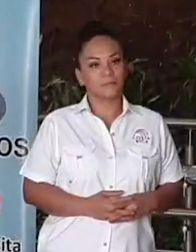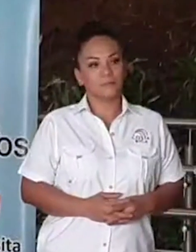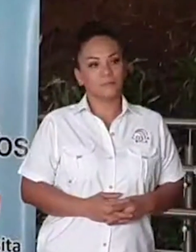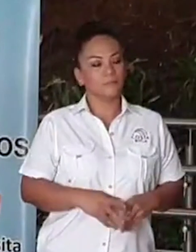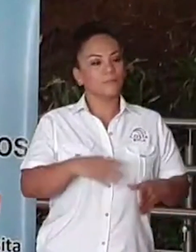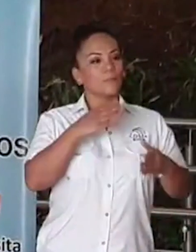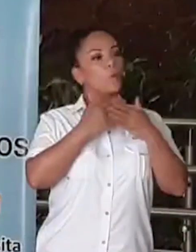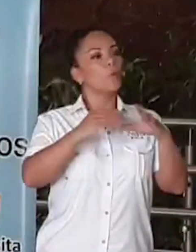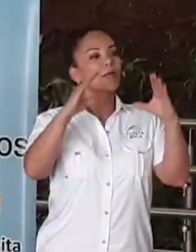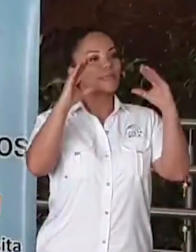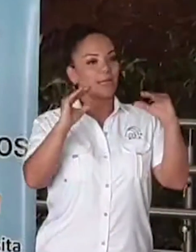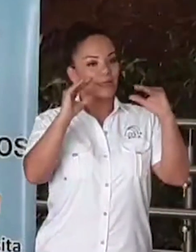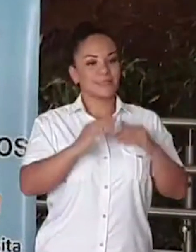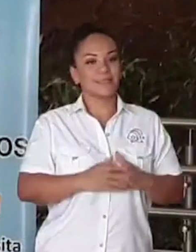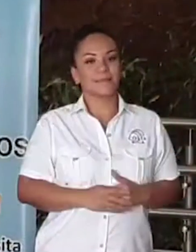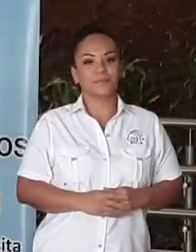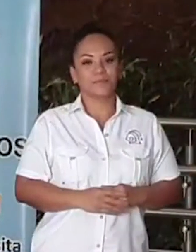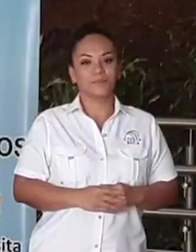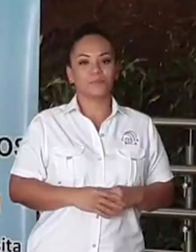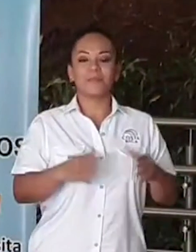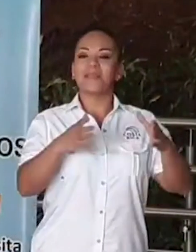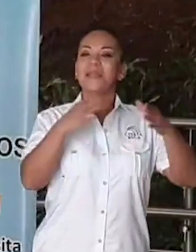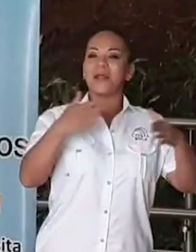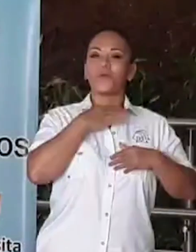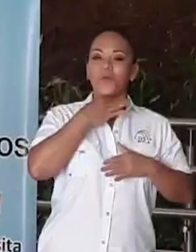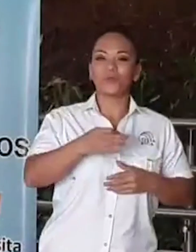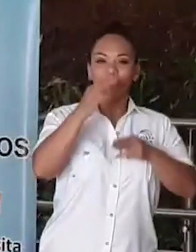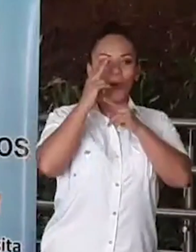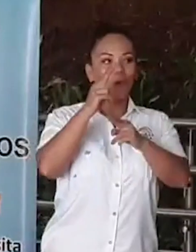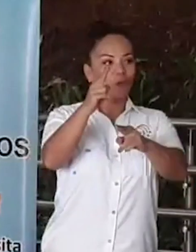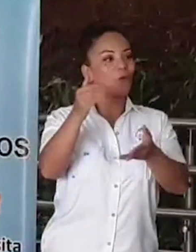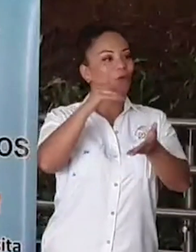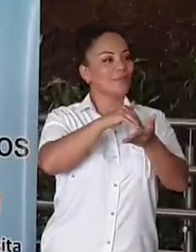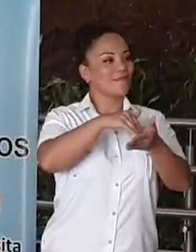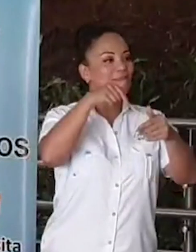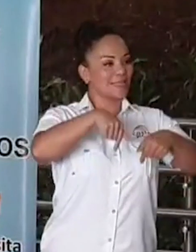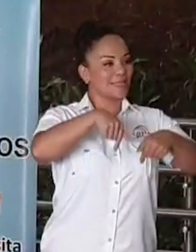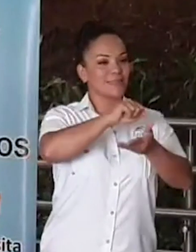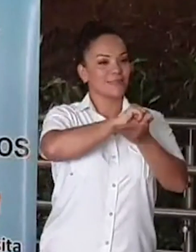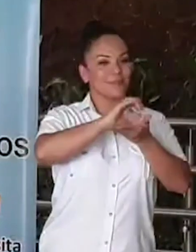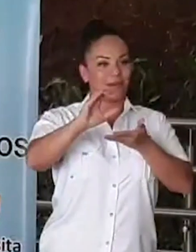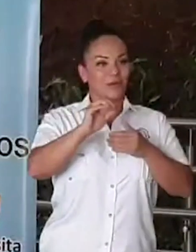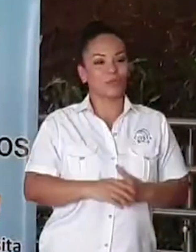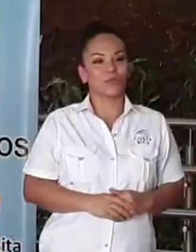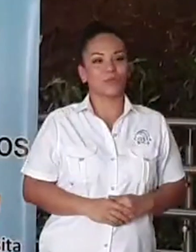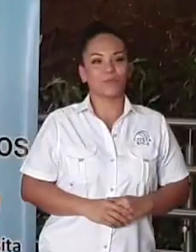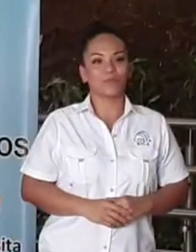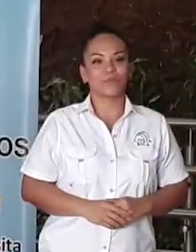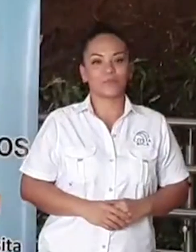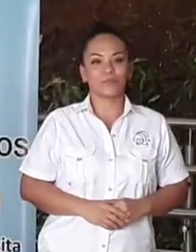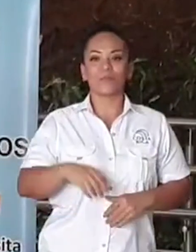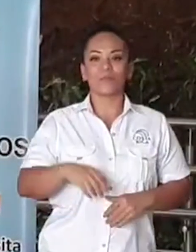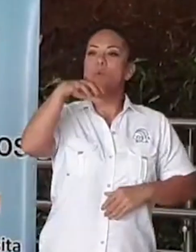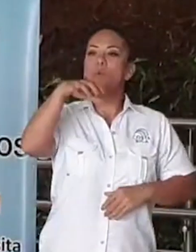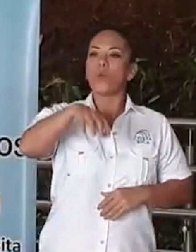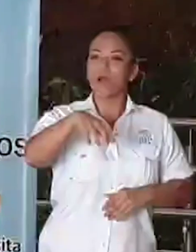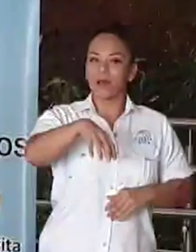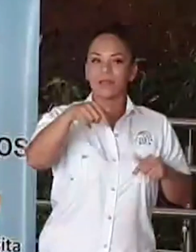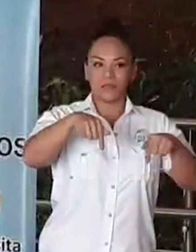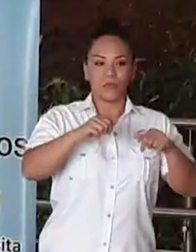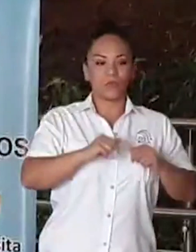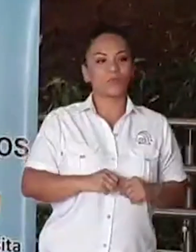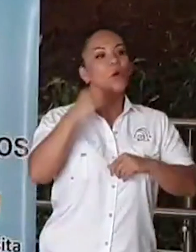Muy buenas tardes. Qué gran placer y honor estar otra vez en San Carlos, un cantón al que